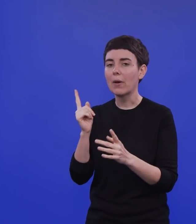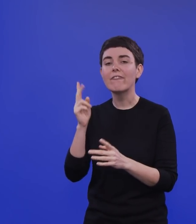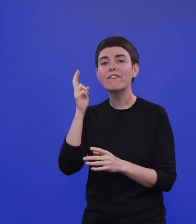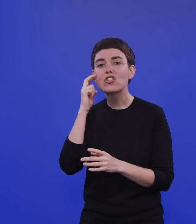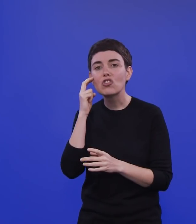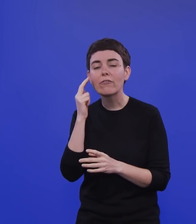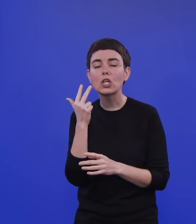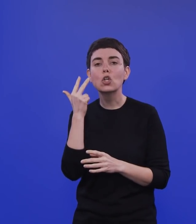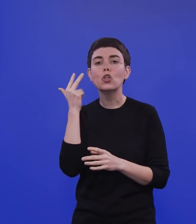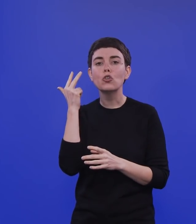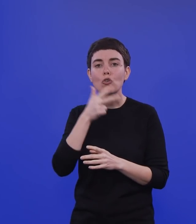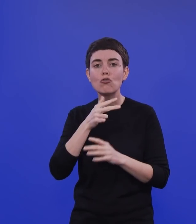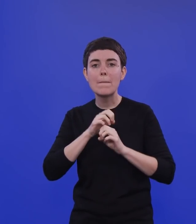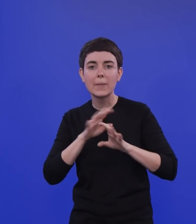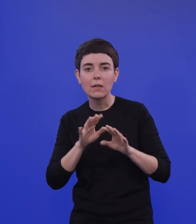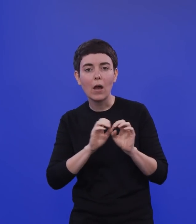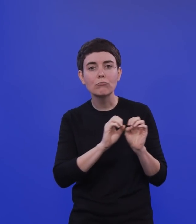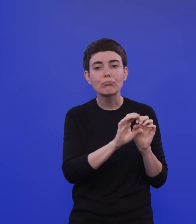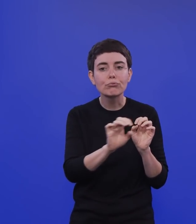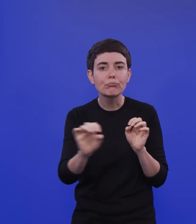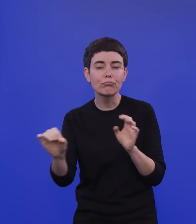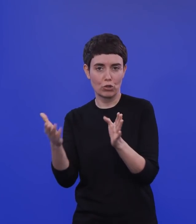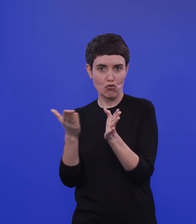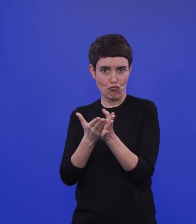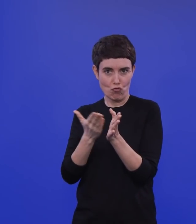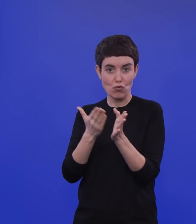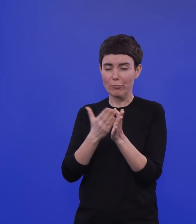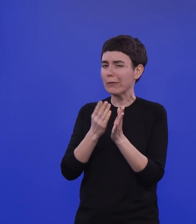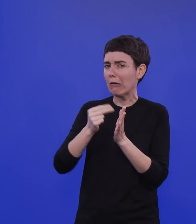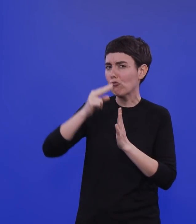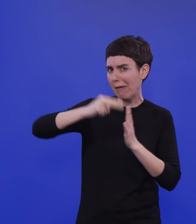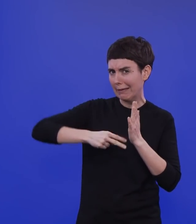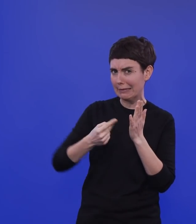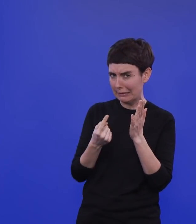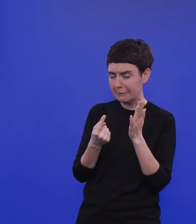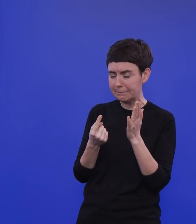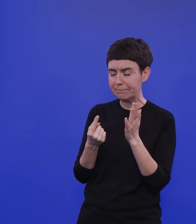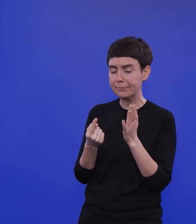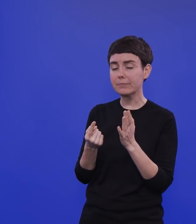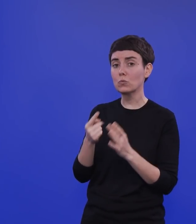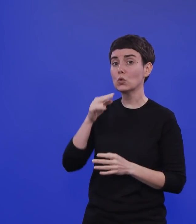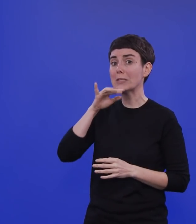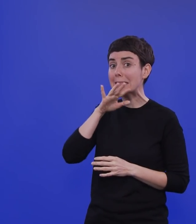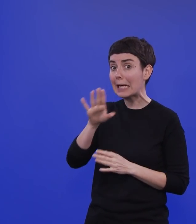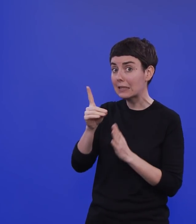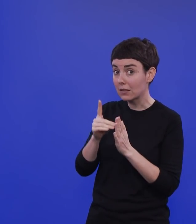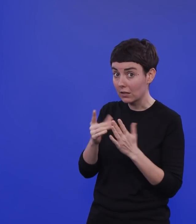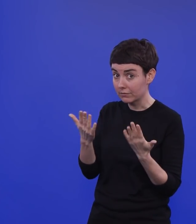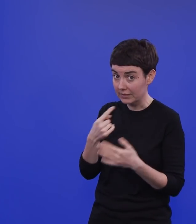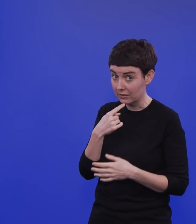zusammengestellt und werden schon auf Social Media, Ressourcen und Internetseiten verbreitet. Wo man den Eindruck